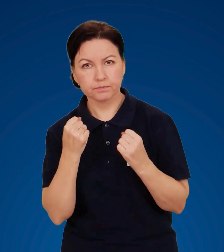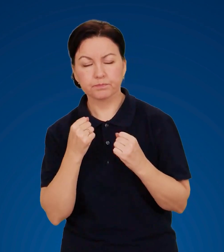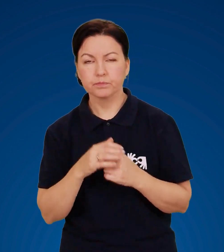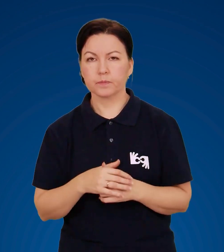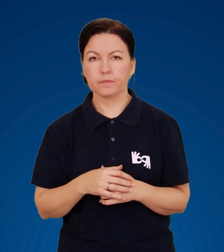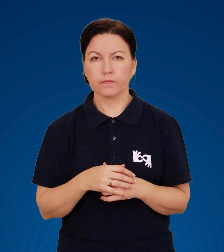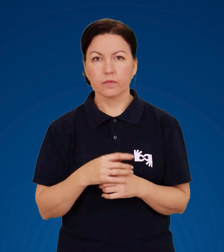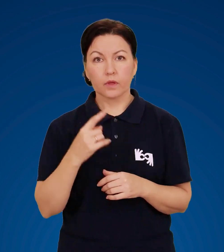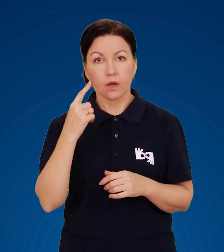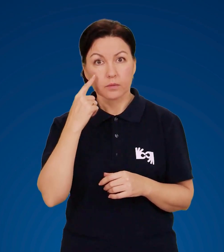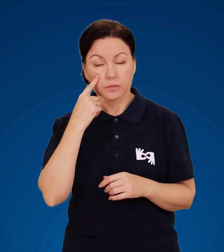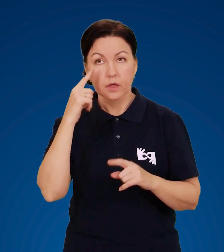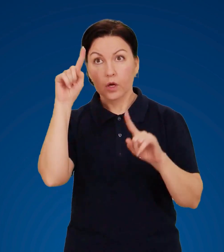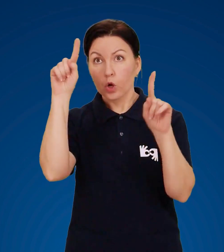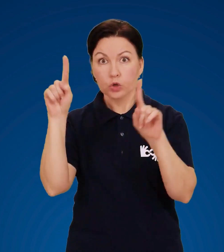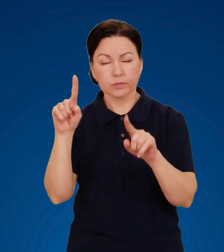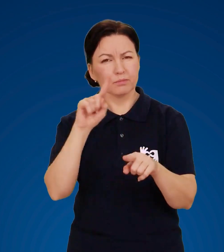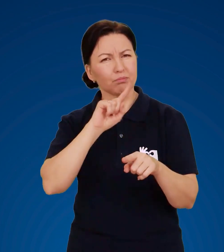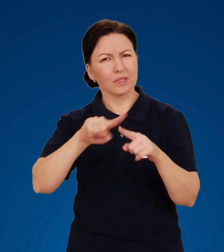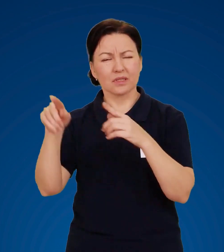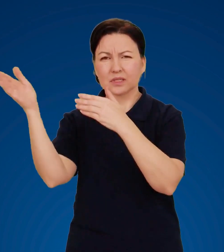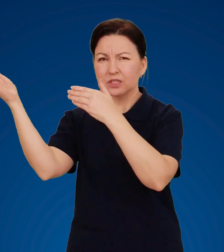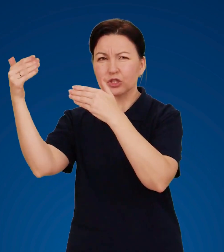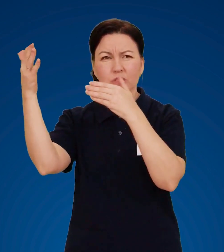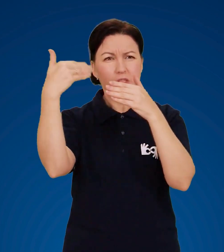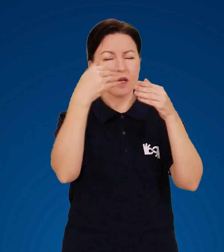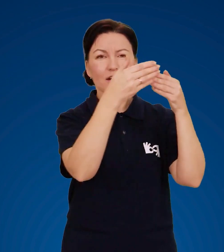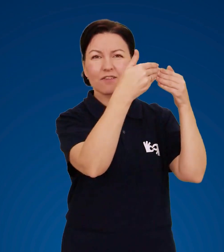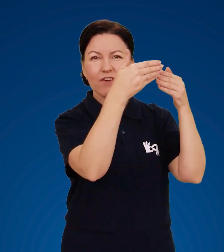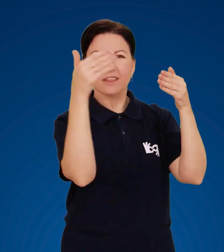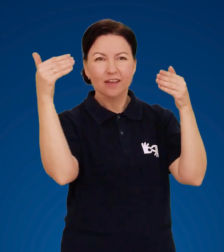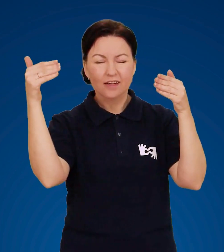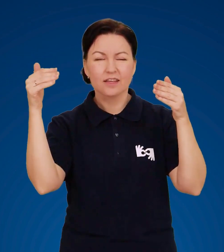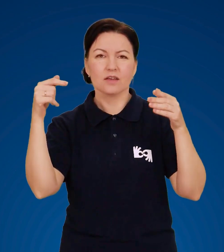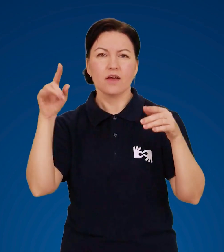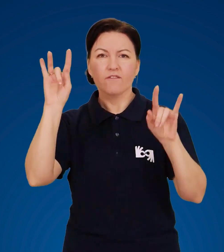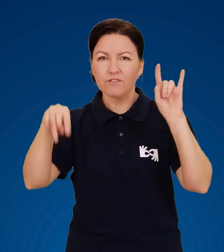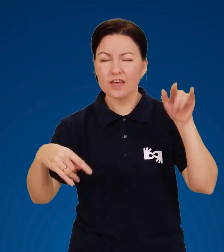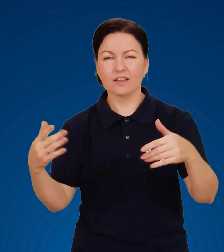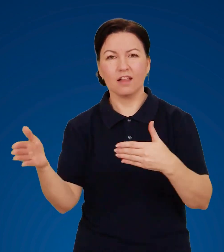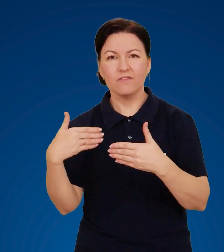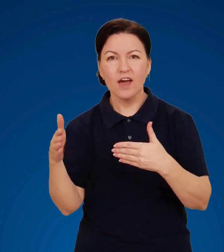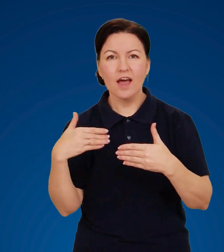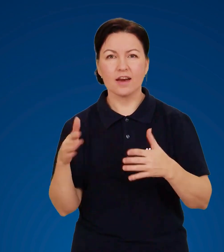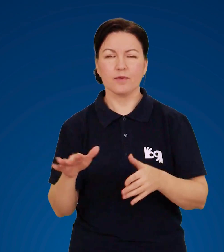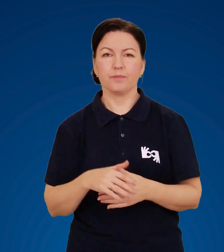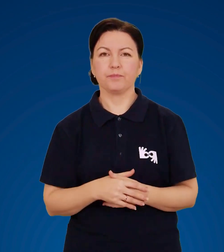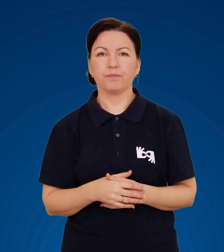При перших ознаках грози зачиніть квартирки, вікна, двері.